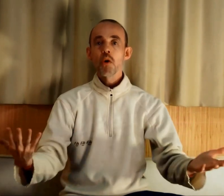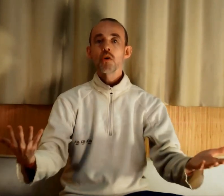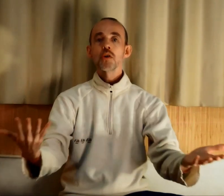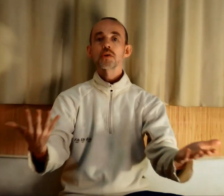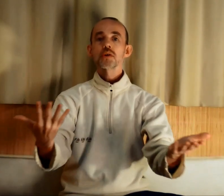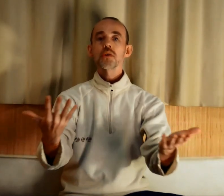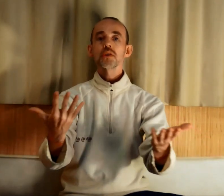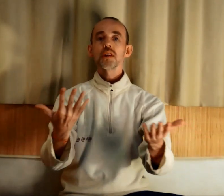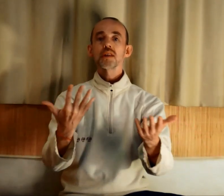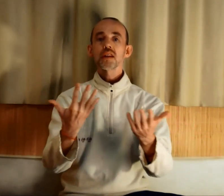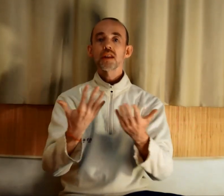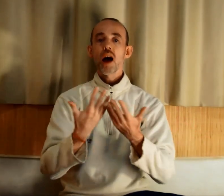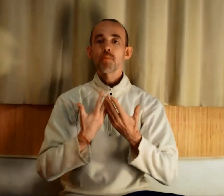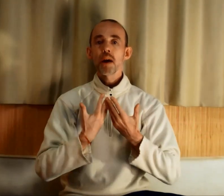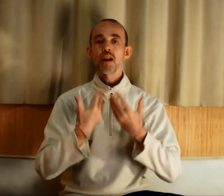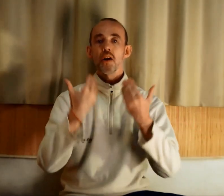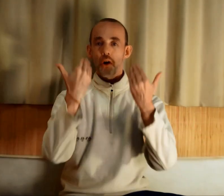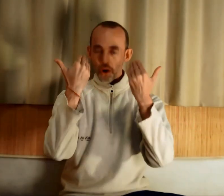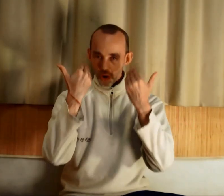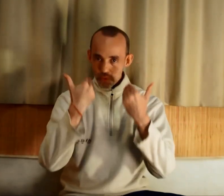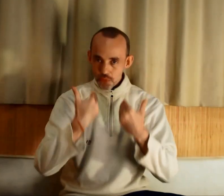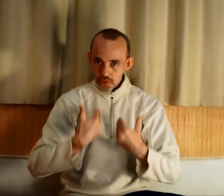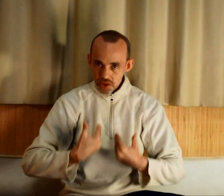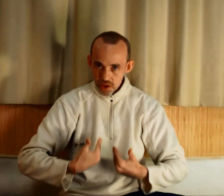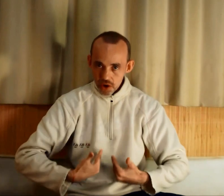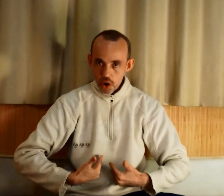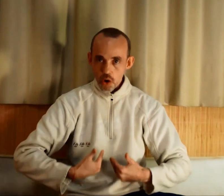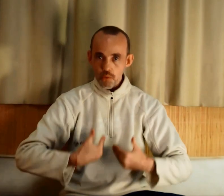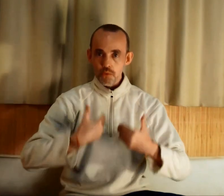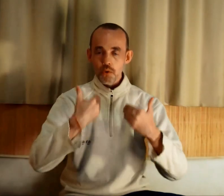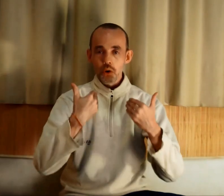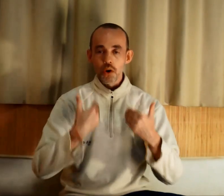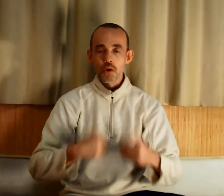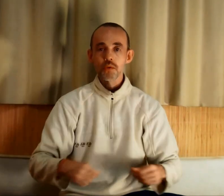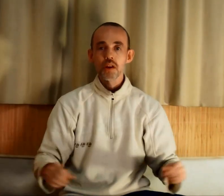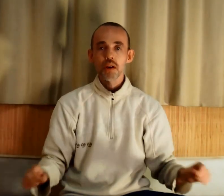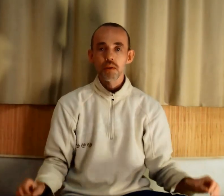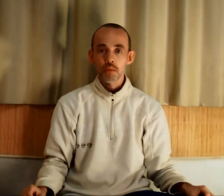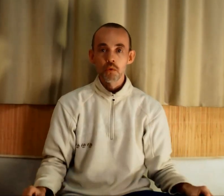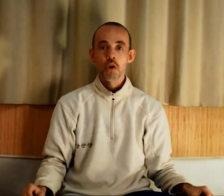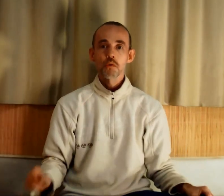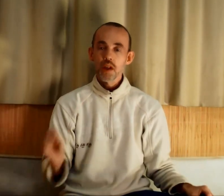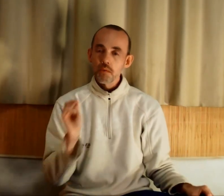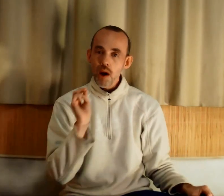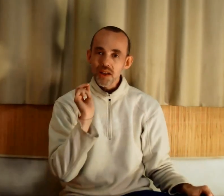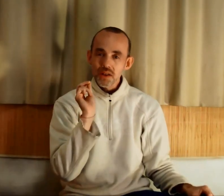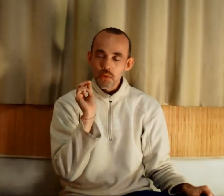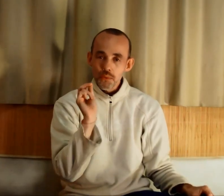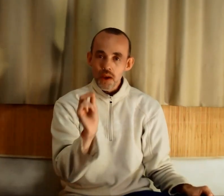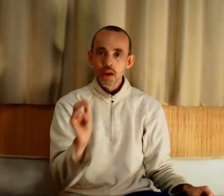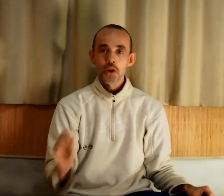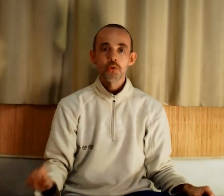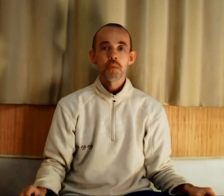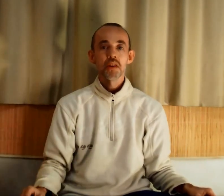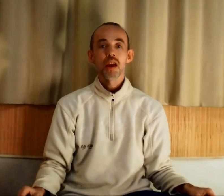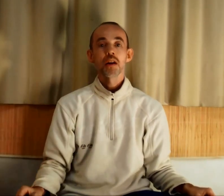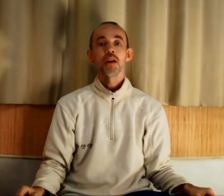moment, sentez cet appel revenir en vous, revenir vers vous. Vous allez voir, ça se fait d'une manière